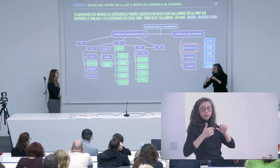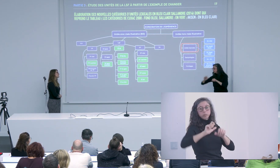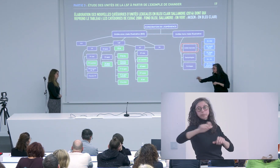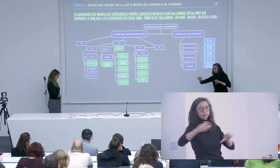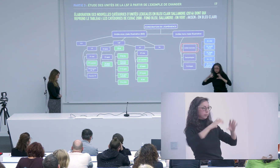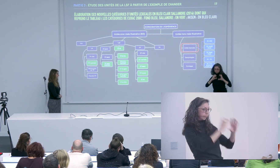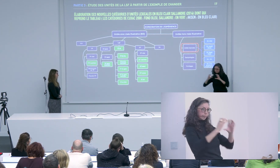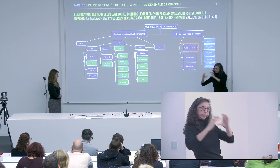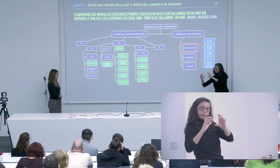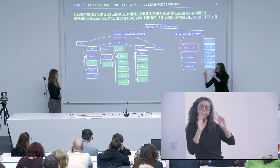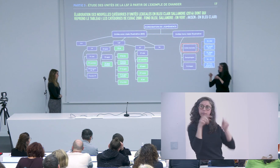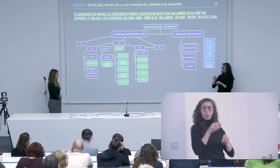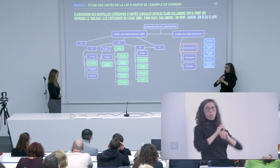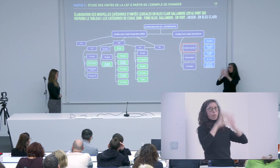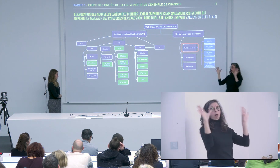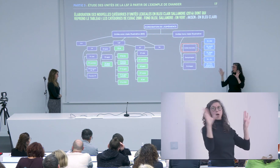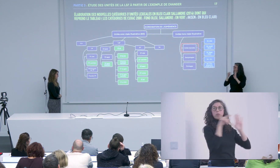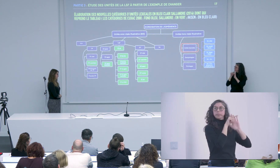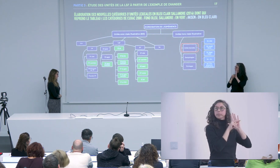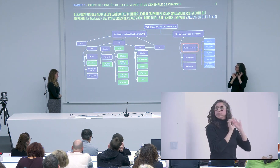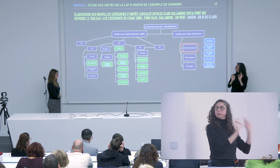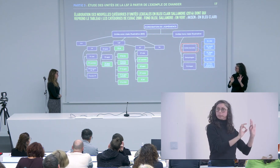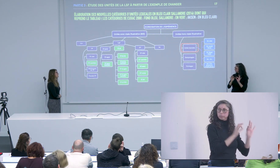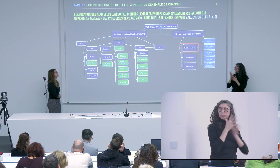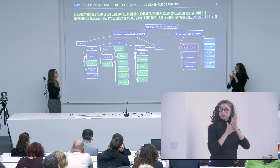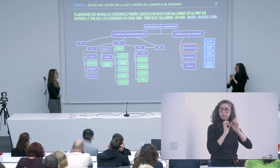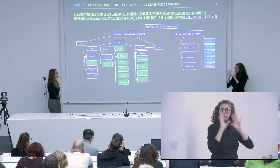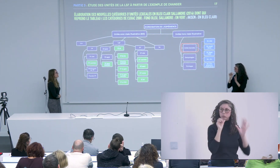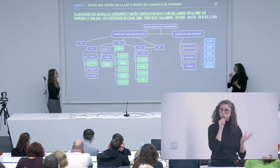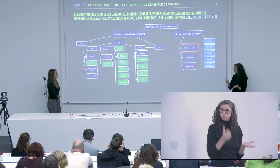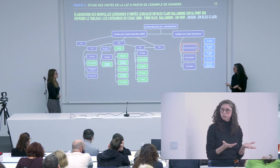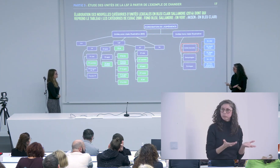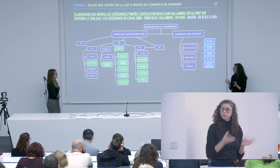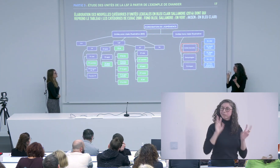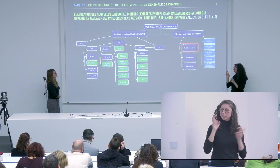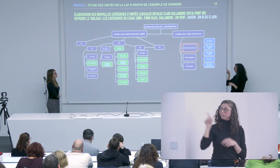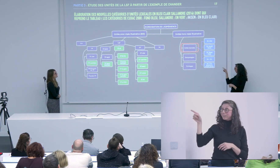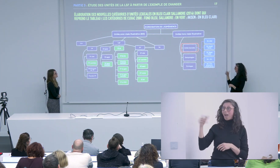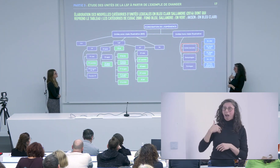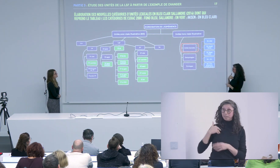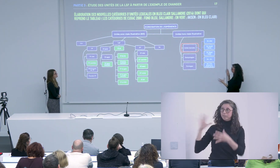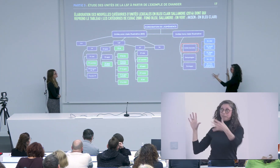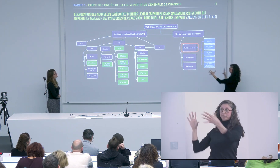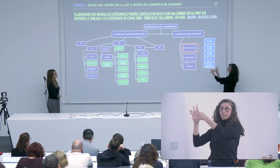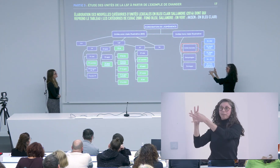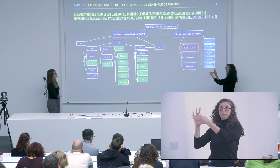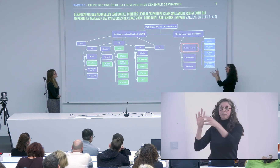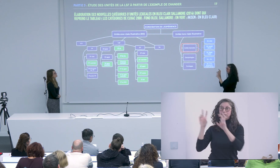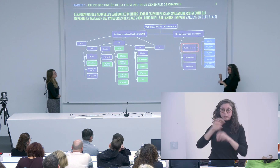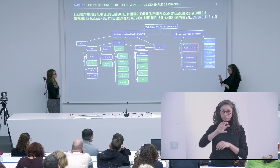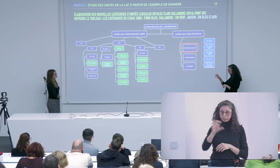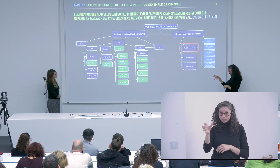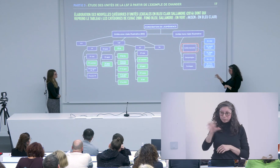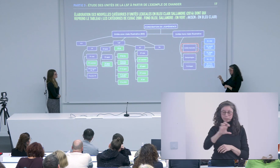les adjectifs etc bref qu'on peut retrouver dans la classification française qui est une classification très claire mais en langue dessine on n'a pas une telle classification